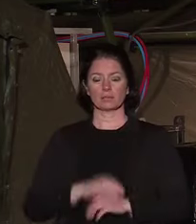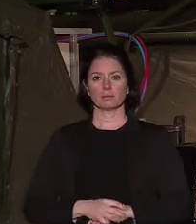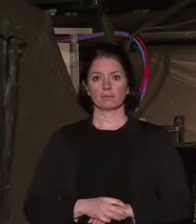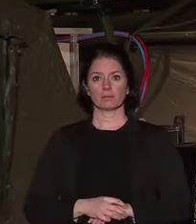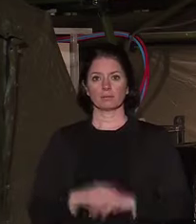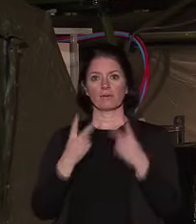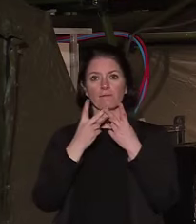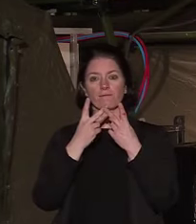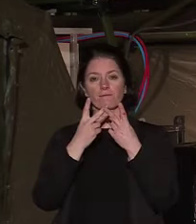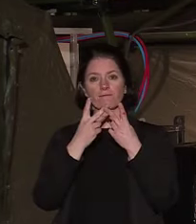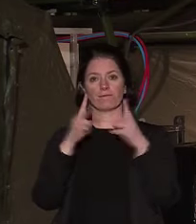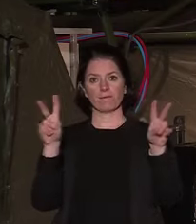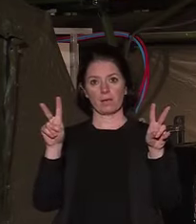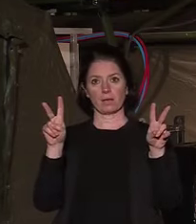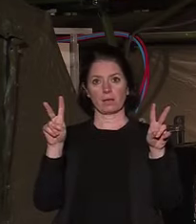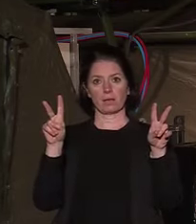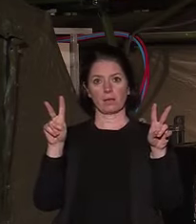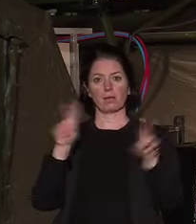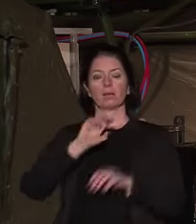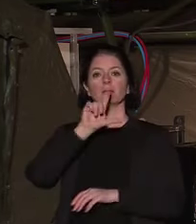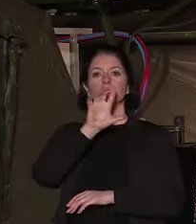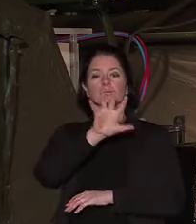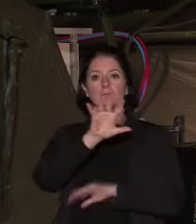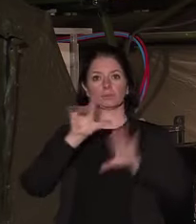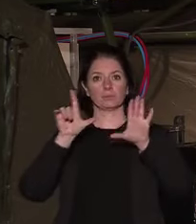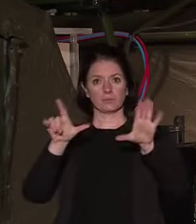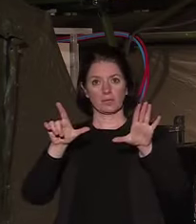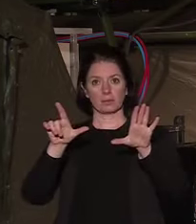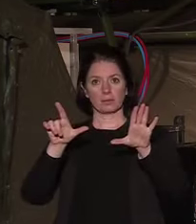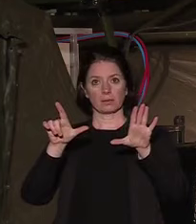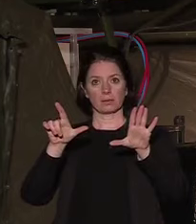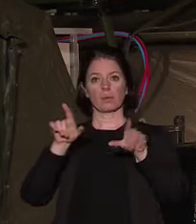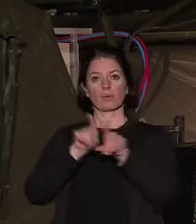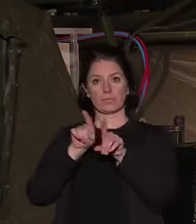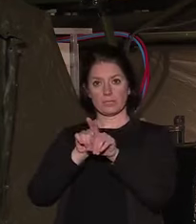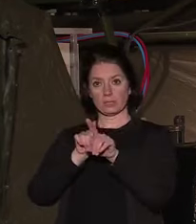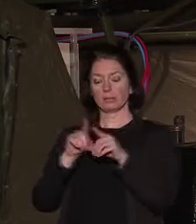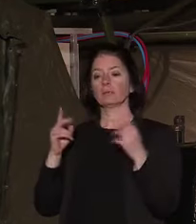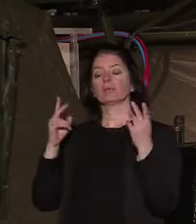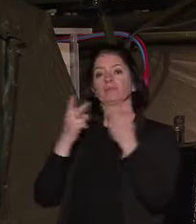dans la commune de l'hôpital en Moselle et un médecin généraliste à Colmar,